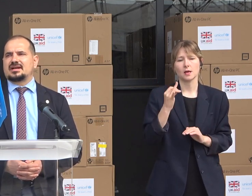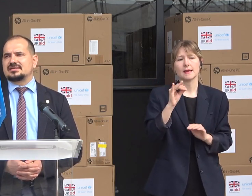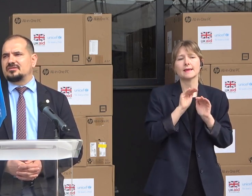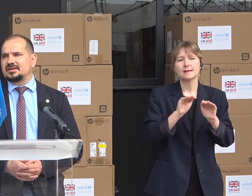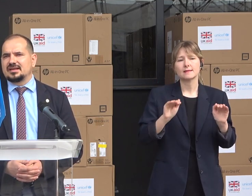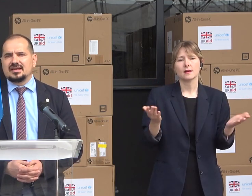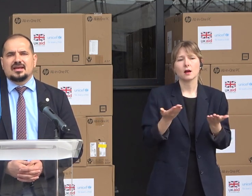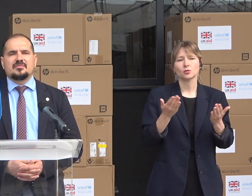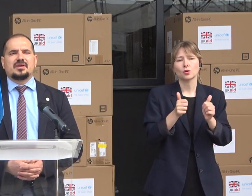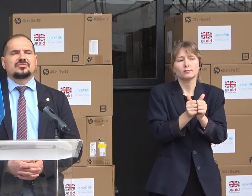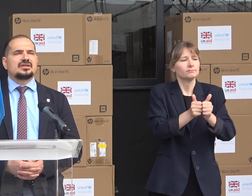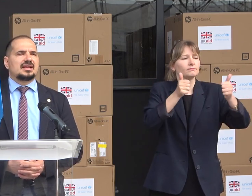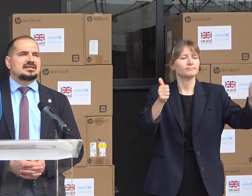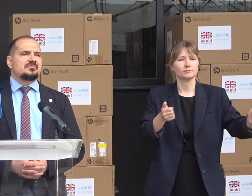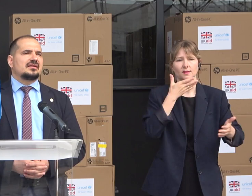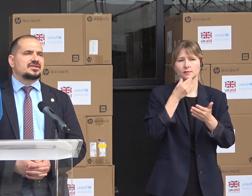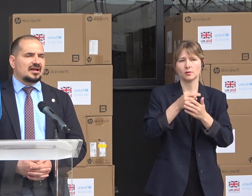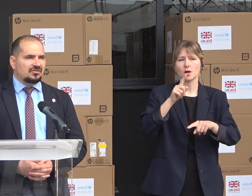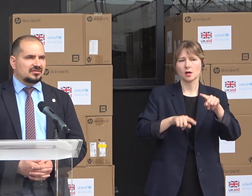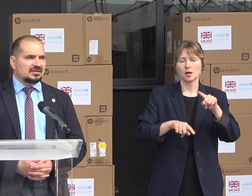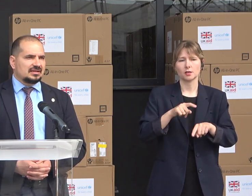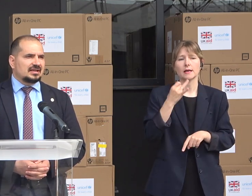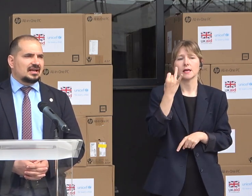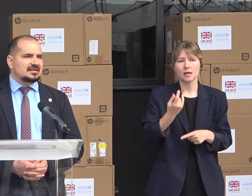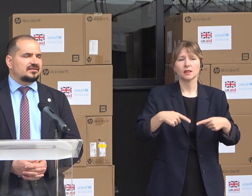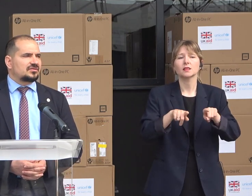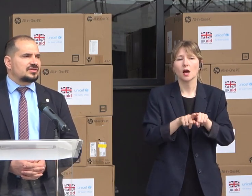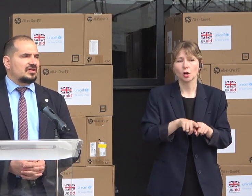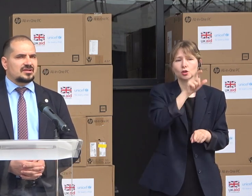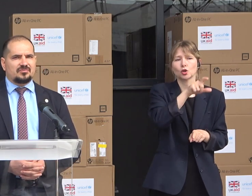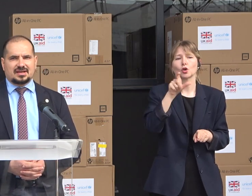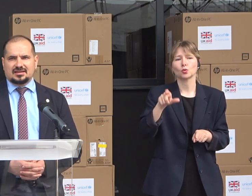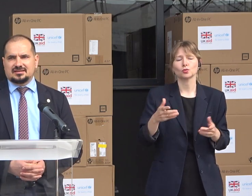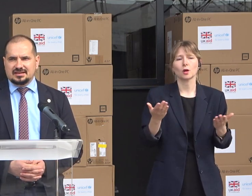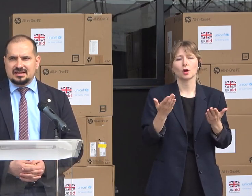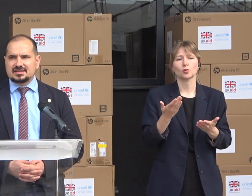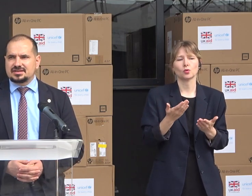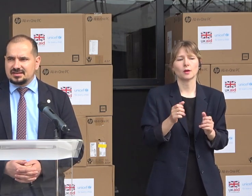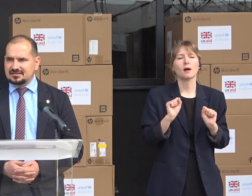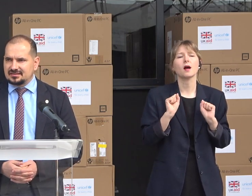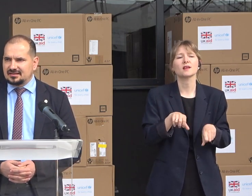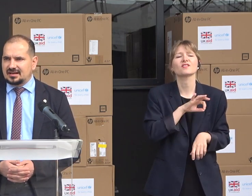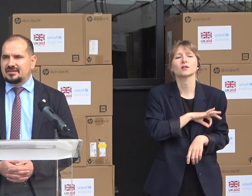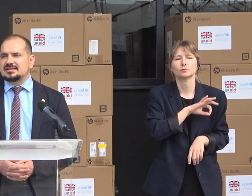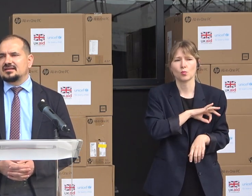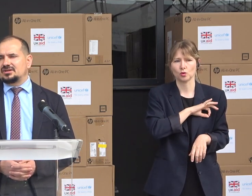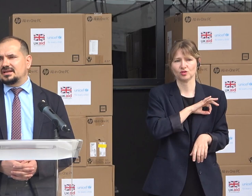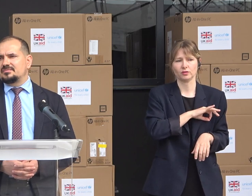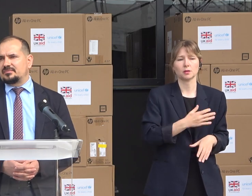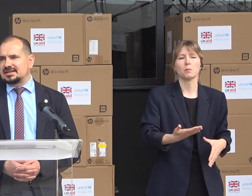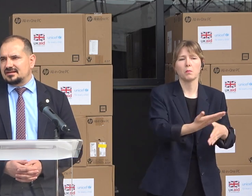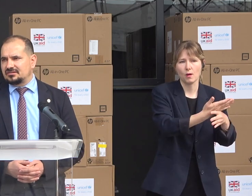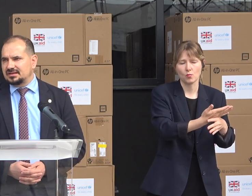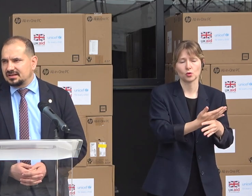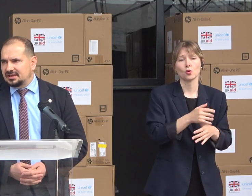sunt separați de copii, pentru interesele beneficiarilor care se află într-o situație complicată, să știți că aveți alături